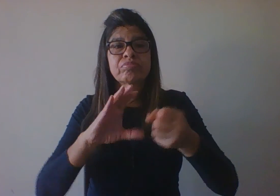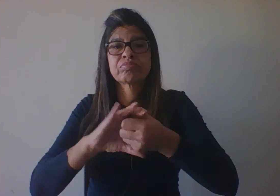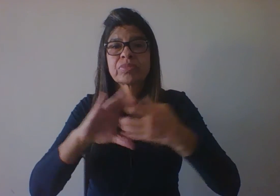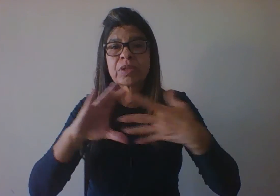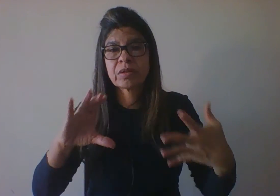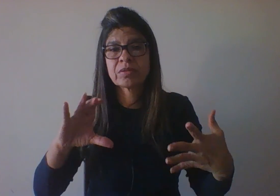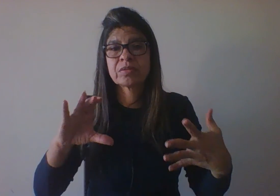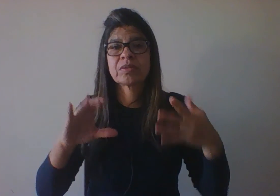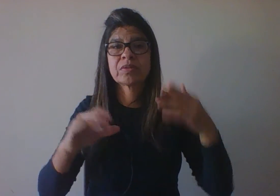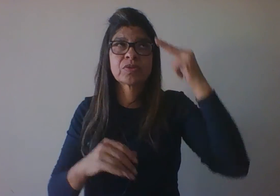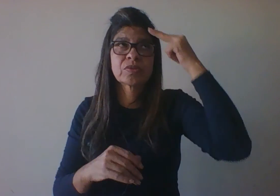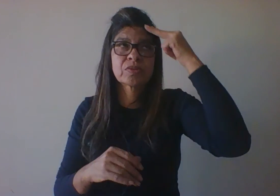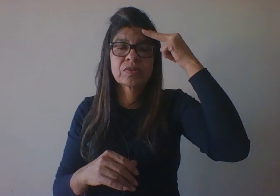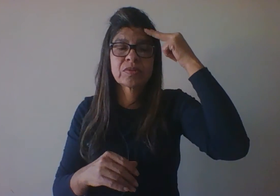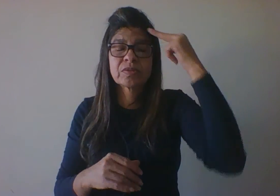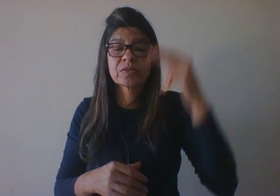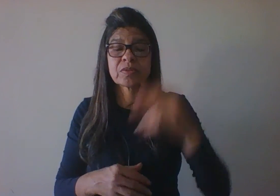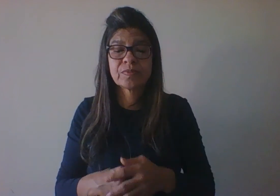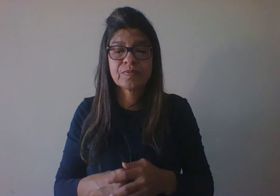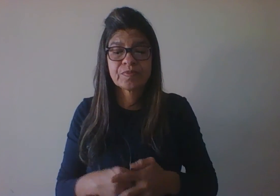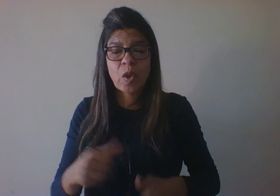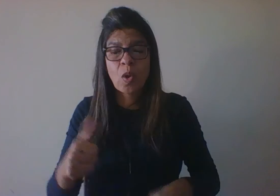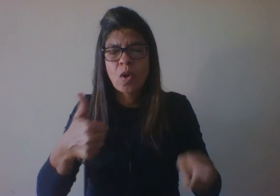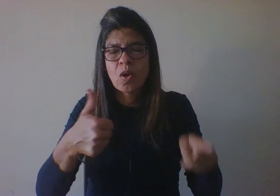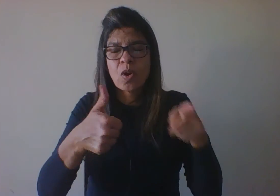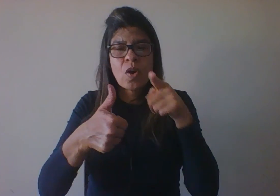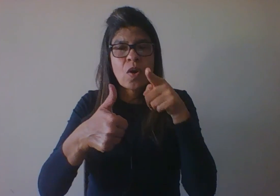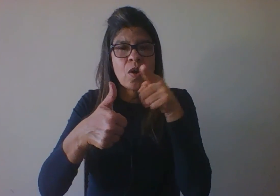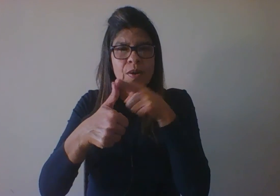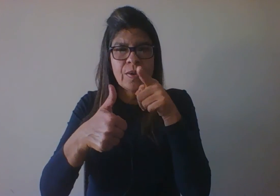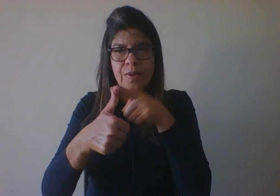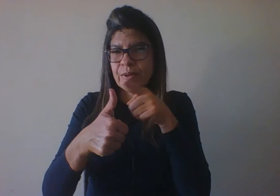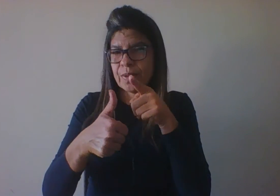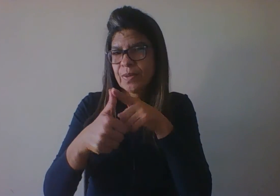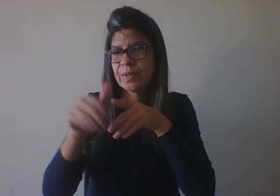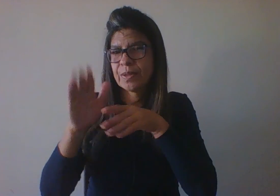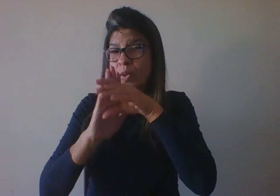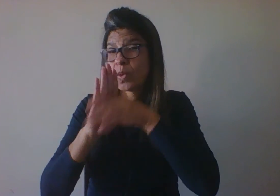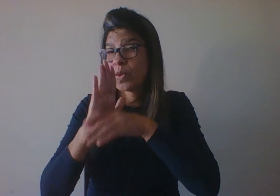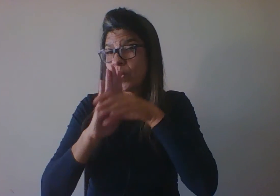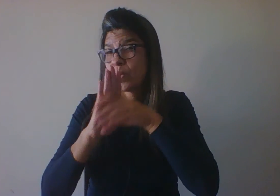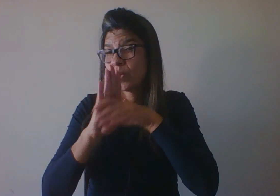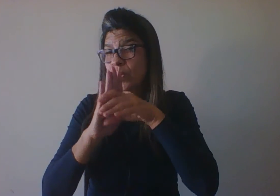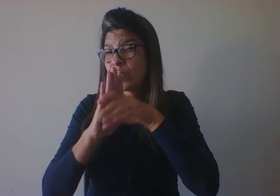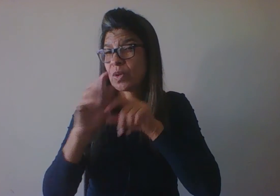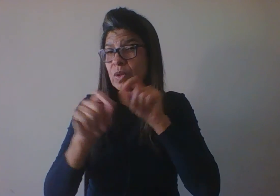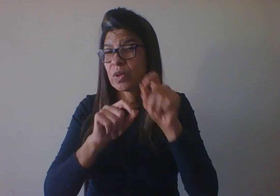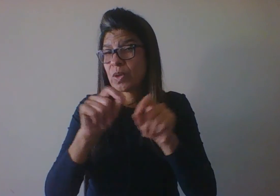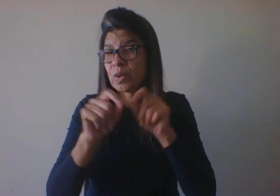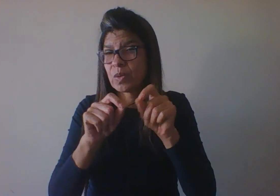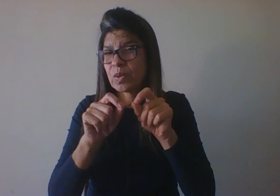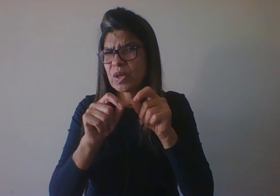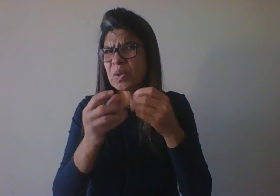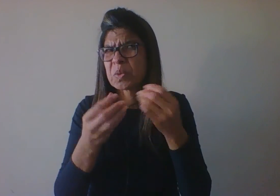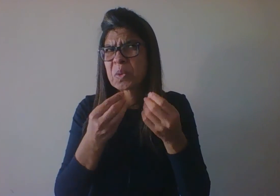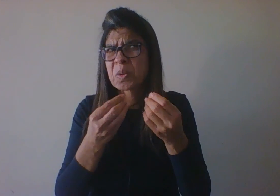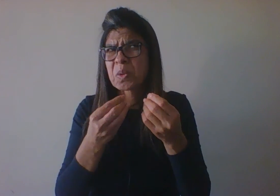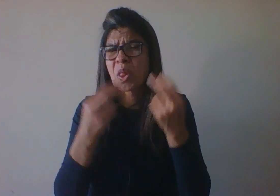bom, um dos primeiros conceitos a se reconhecer aqui, então, é a noção de norma. O que é normal ou o que é normativo?